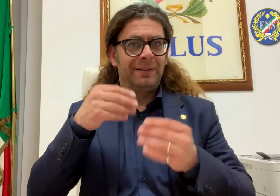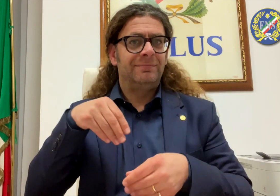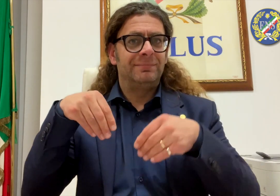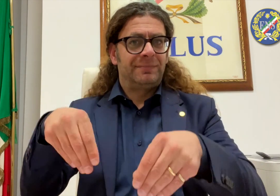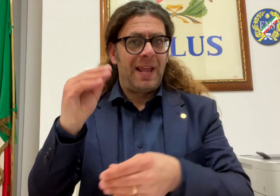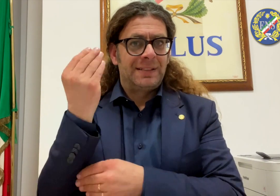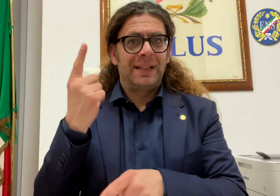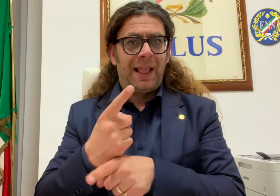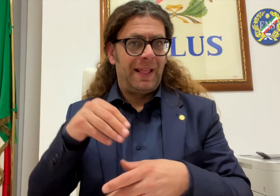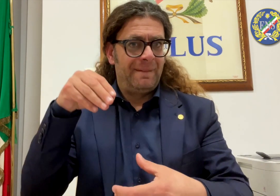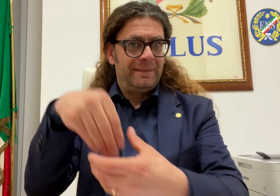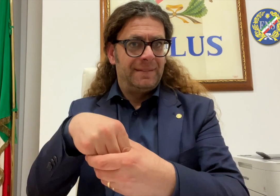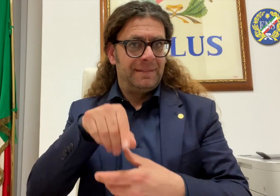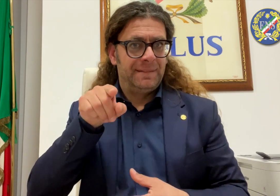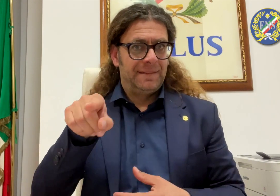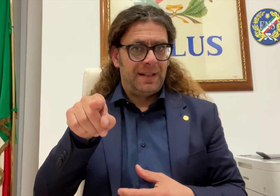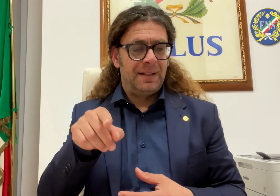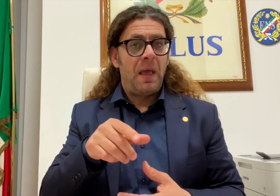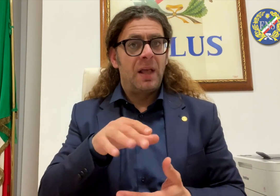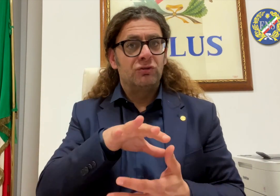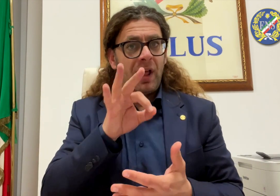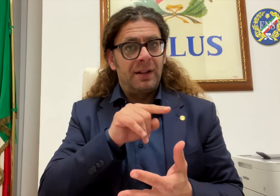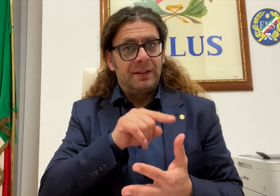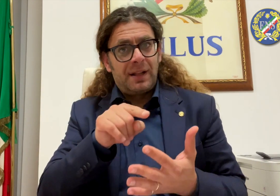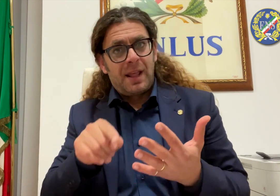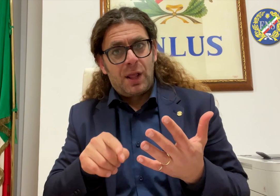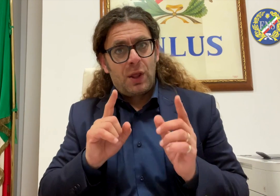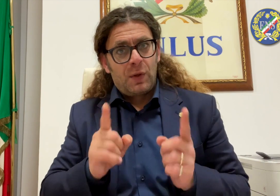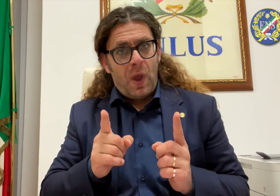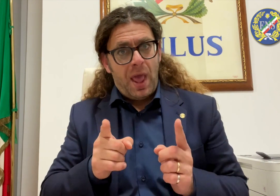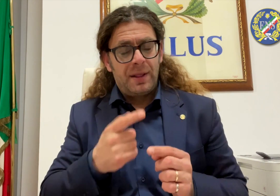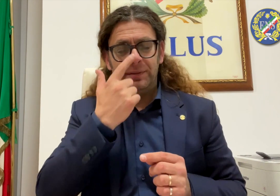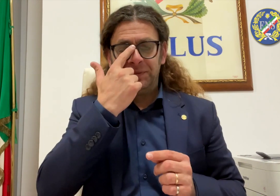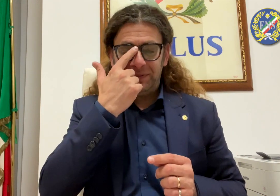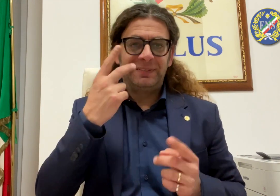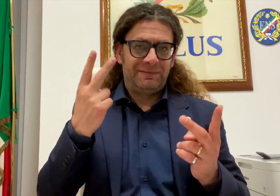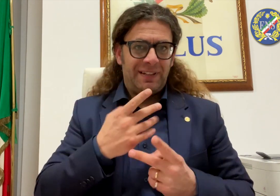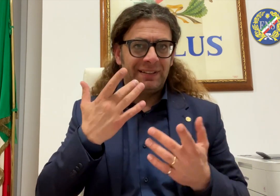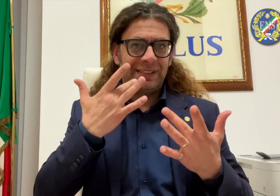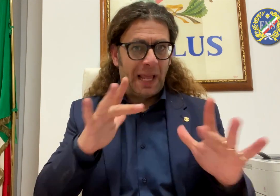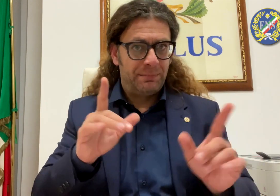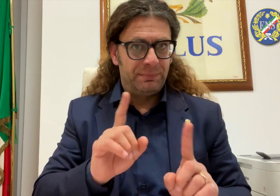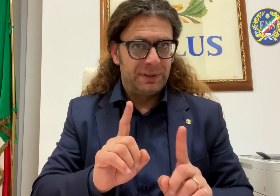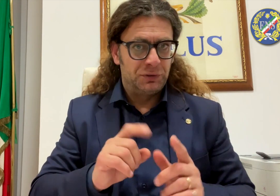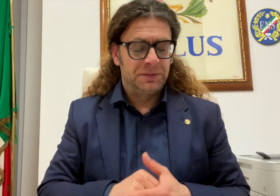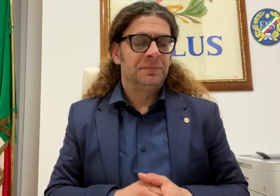sanità e lavoro con riferimento alla legge 68 del 1999. Gli altri temi